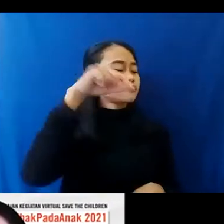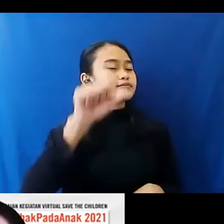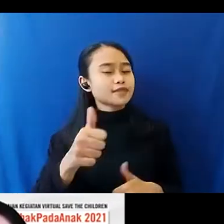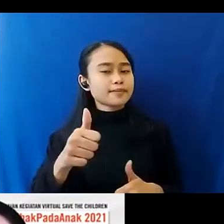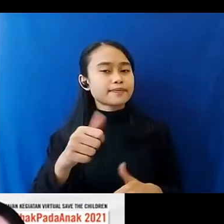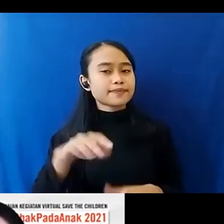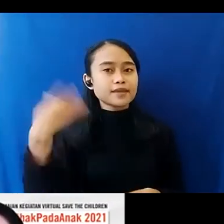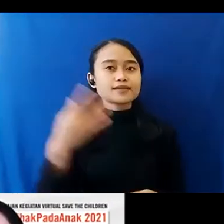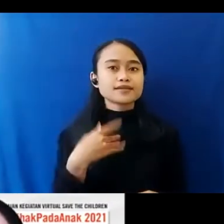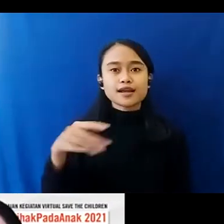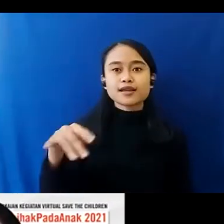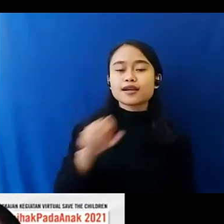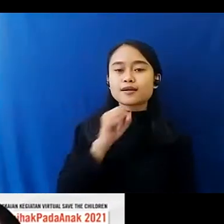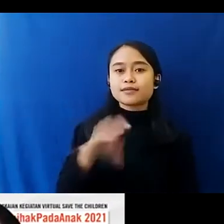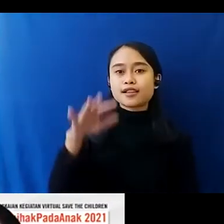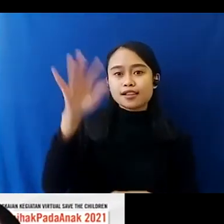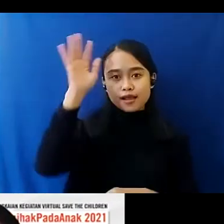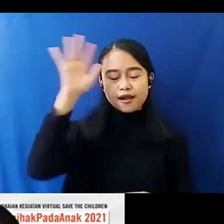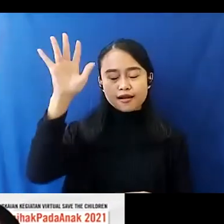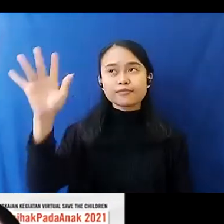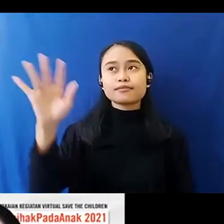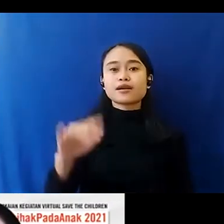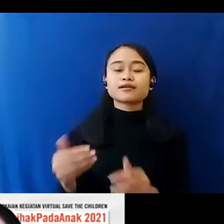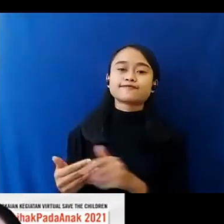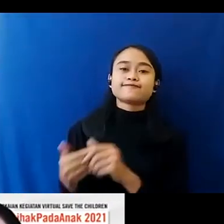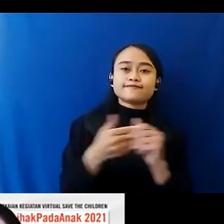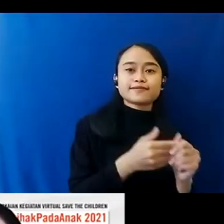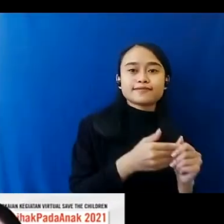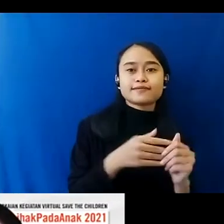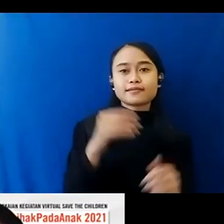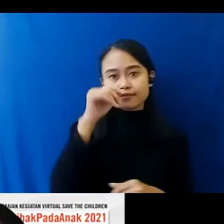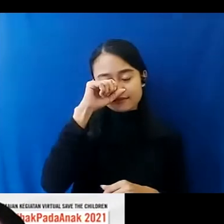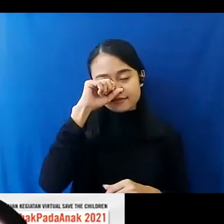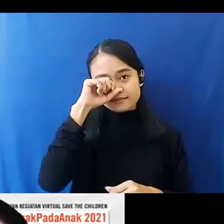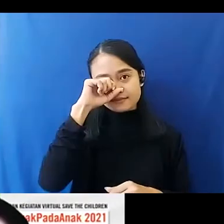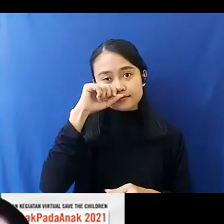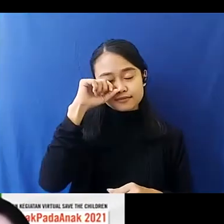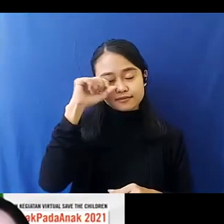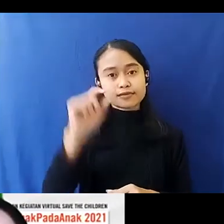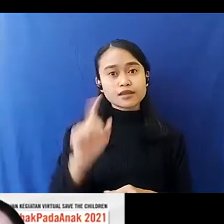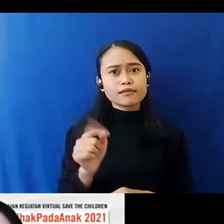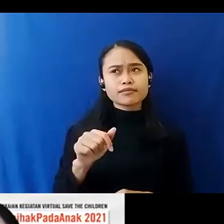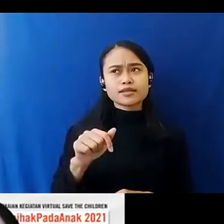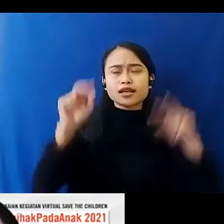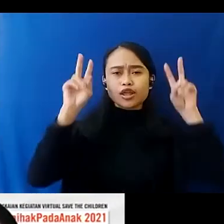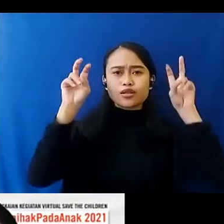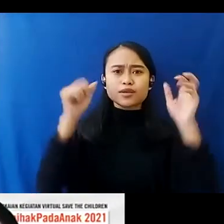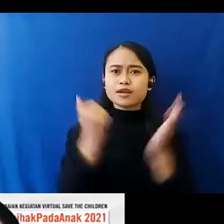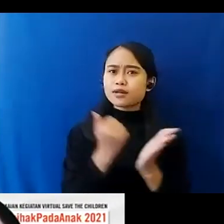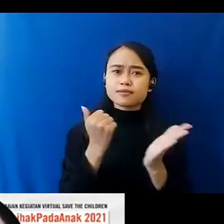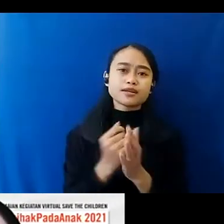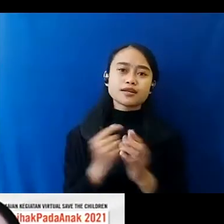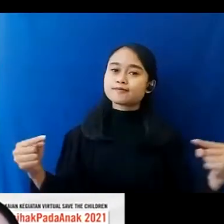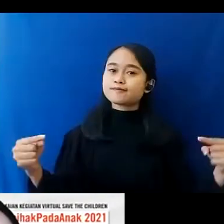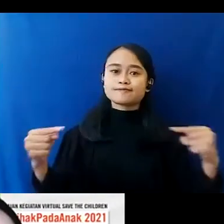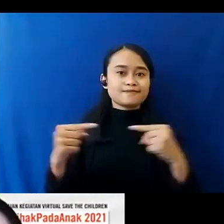Kasih Gambaran Sekaligus Mengantarkan Juga KPD Sesinya Karena Memang Ini Topiknya Sangat Relevan Dengan